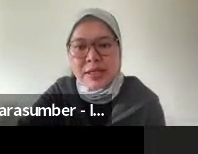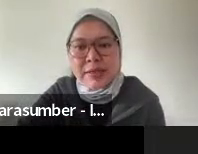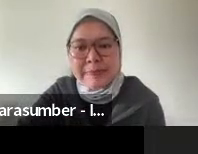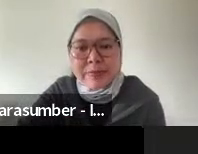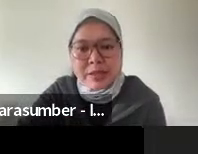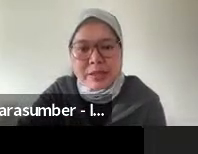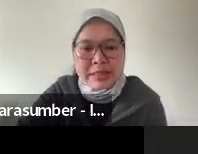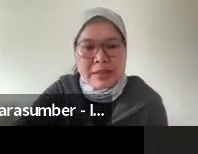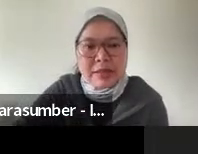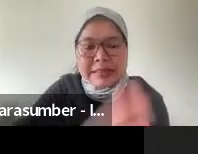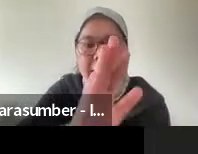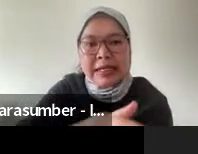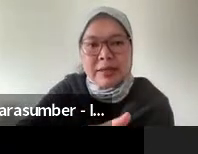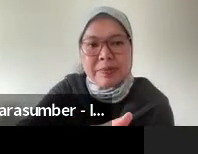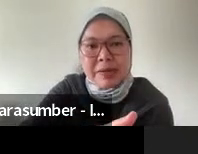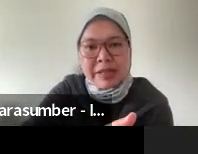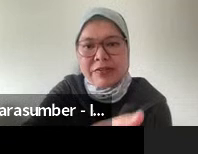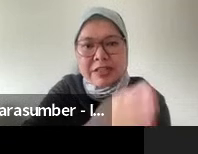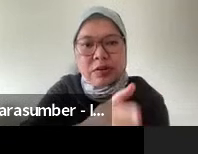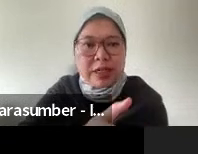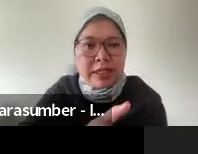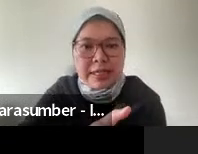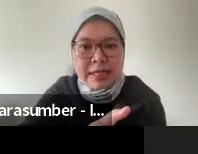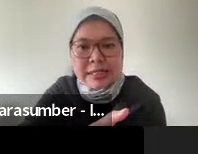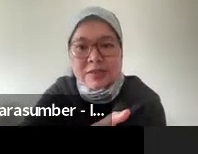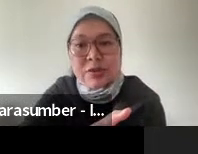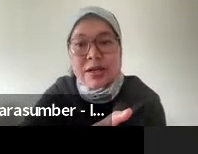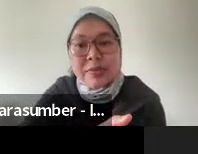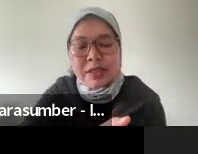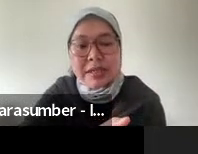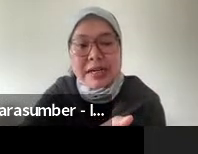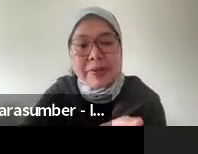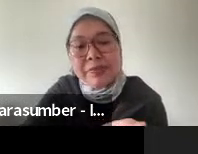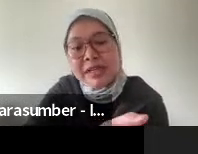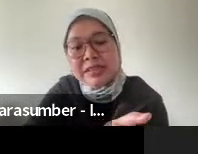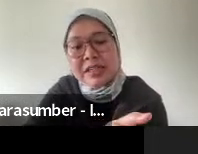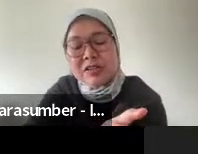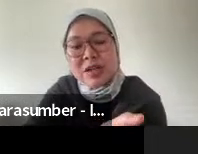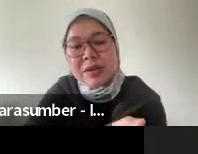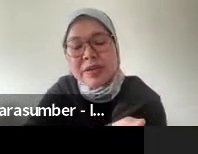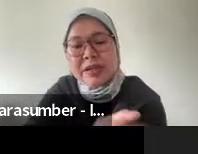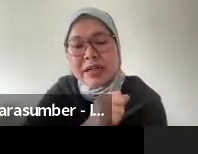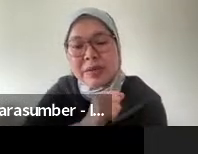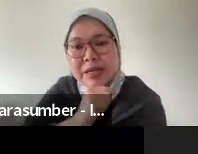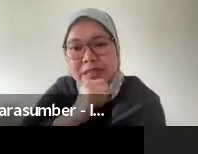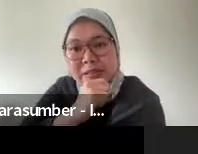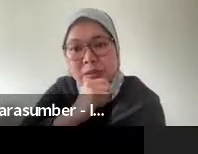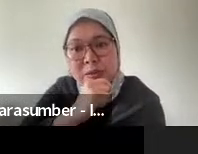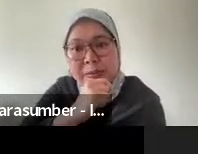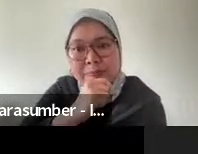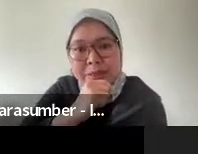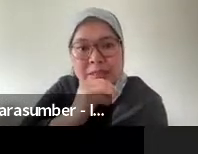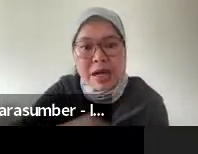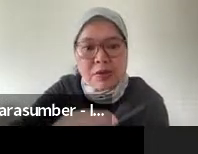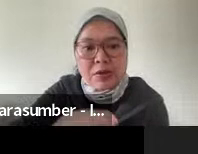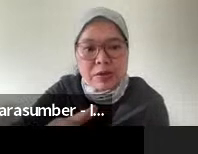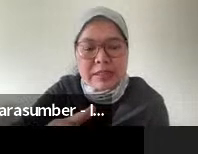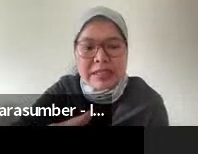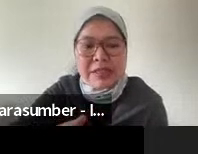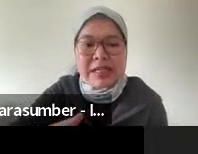bahwa apa namanya infrastruktur ini adalah sirena tsunami kenapa dibilang sirena tsunami karena pada saat itu